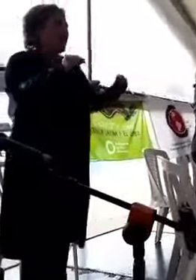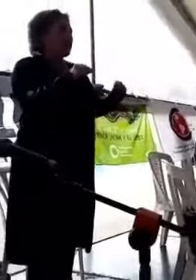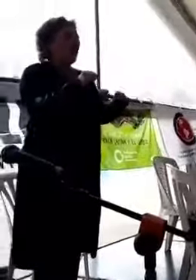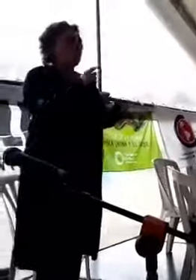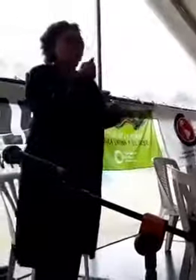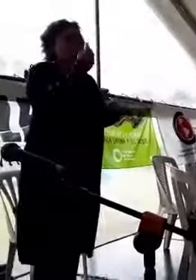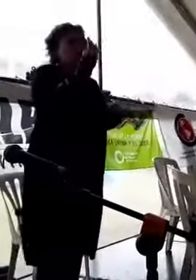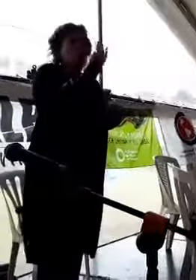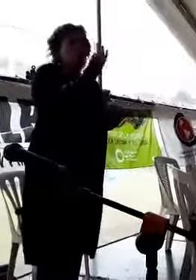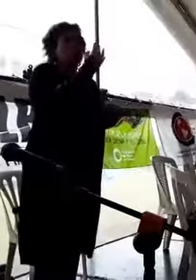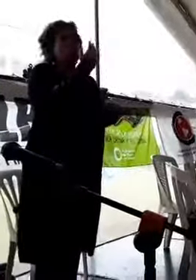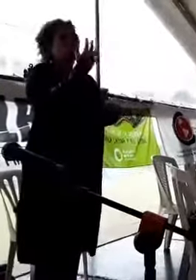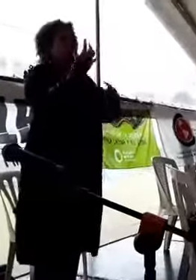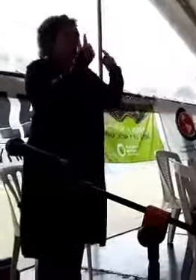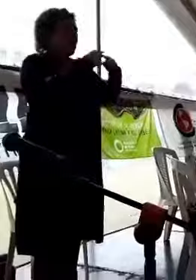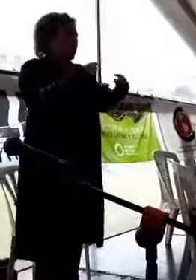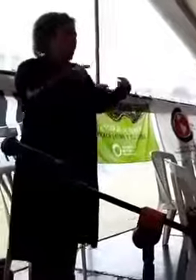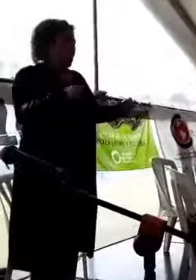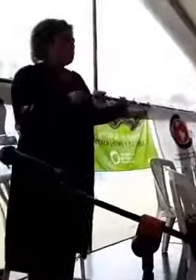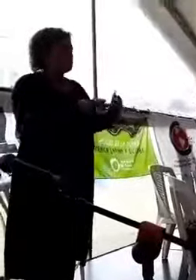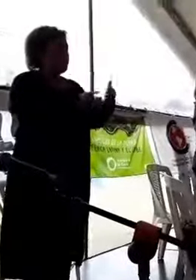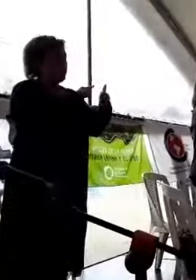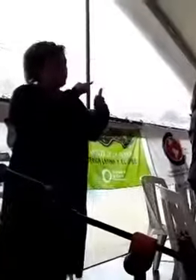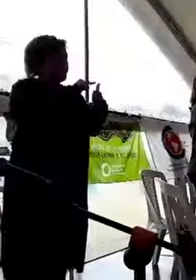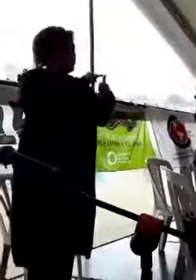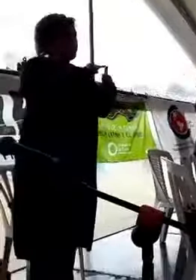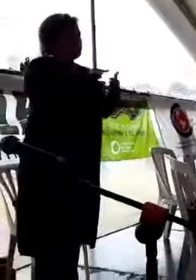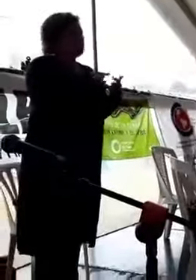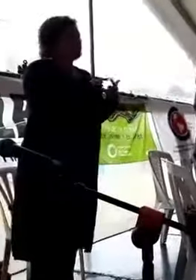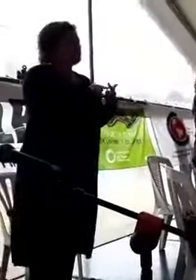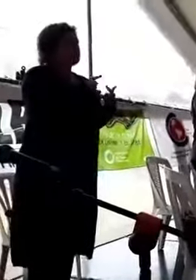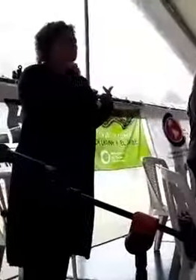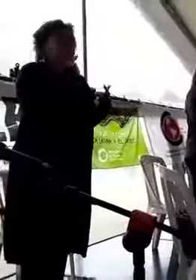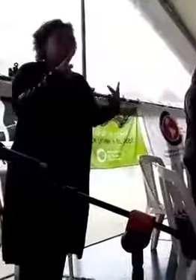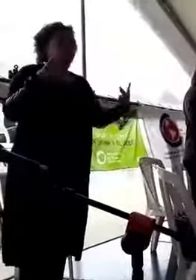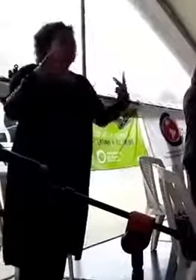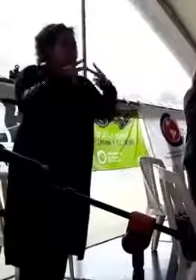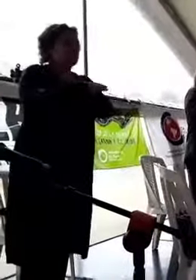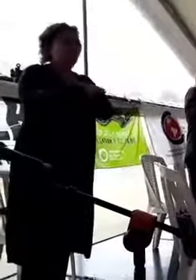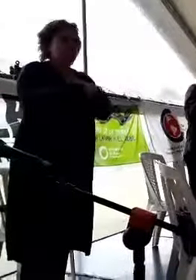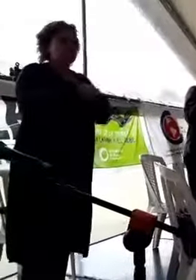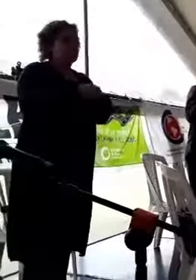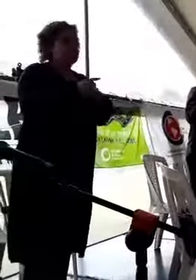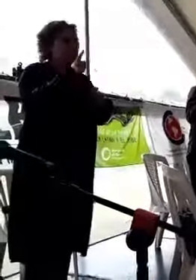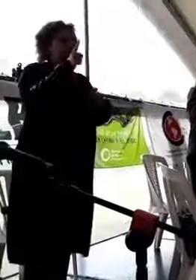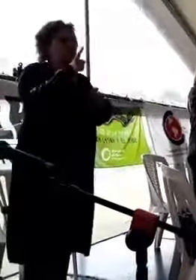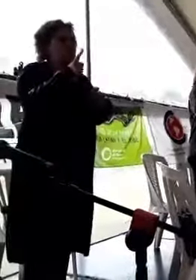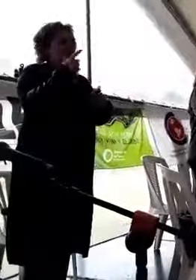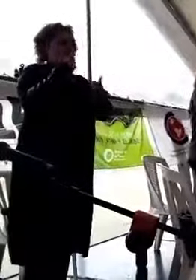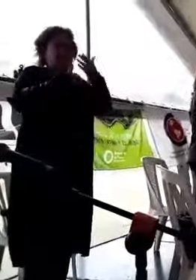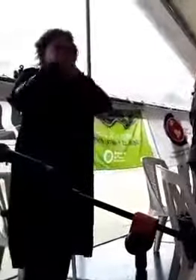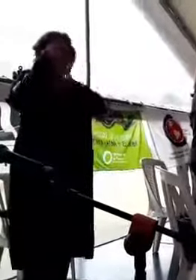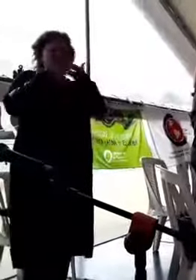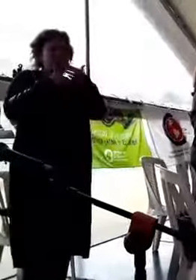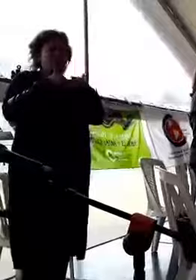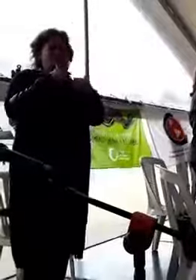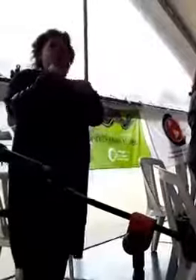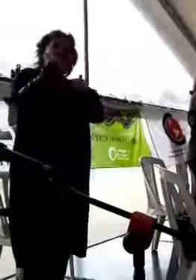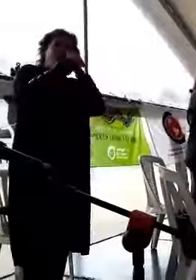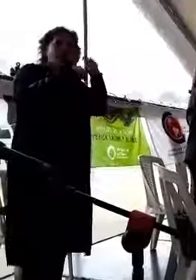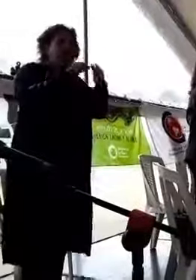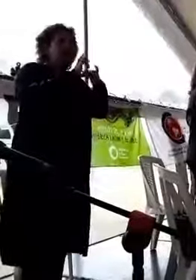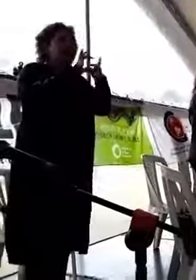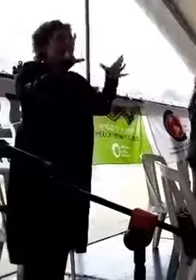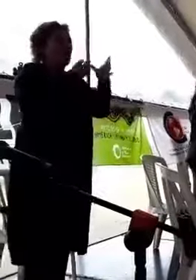ou cinco coisas. A primeira é impedir o retrocesso e o avanço neoliberal